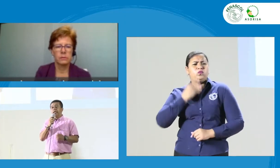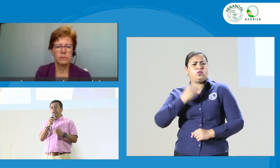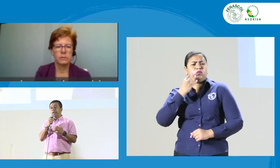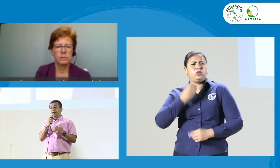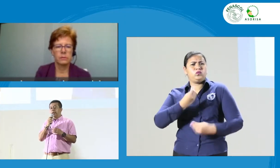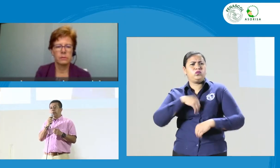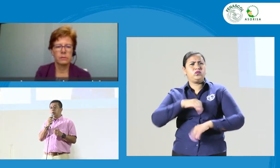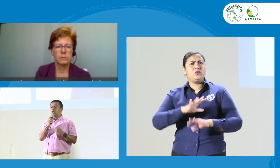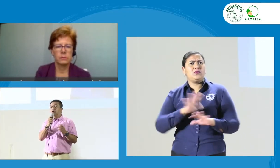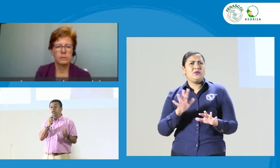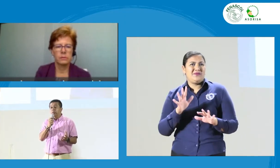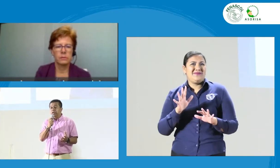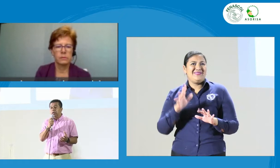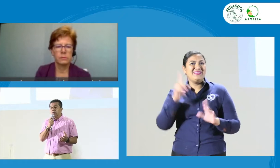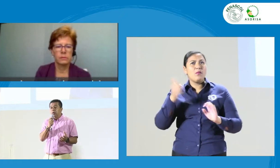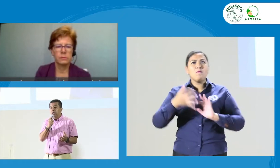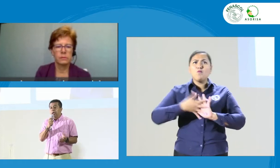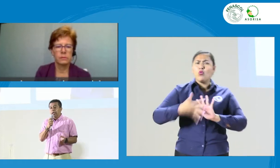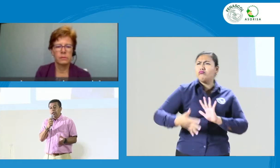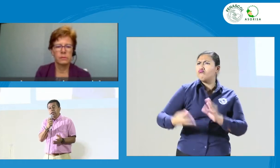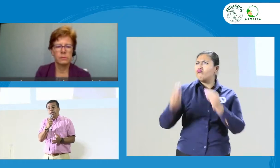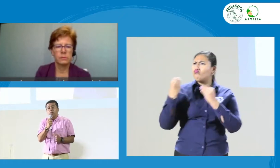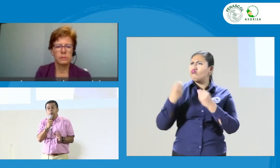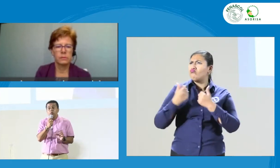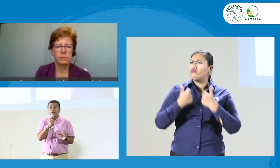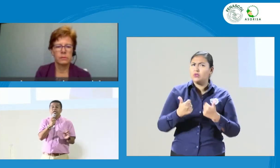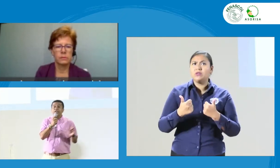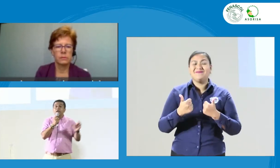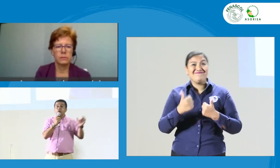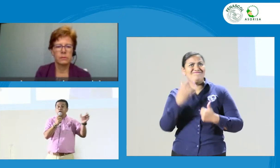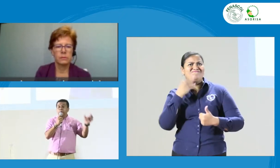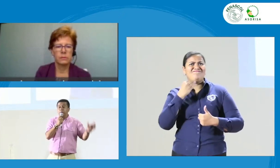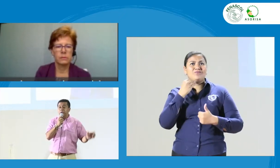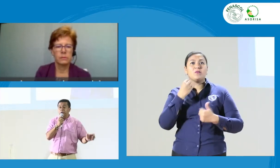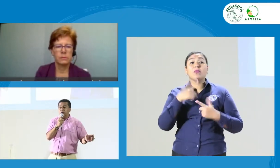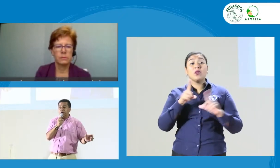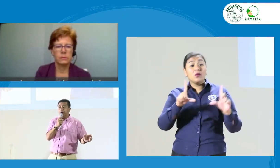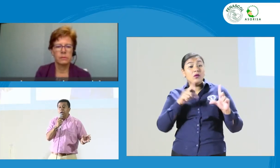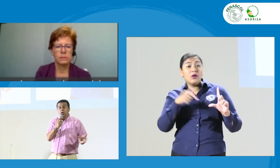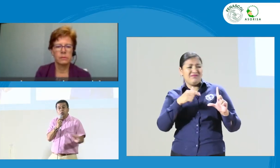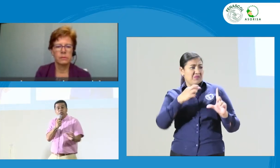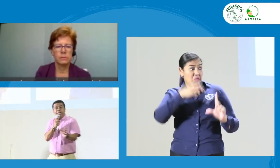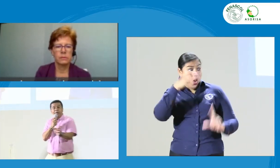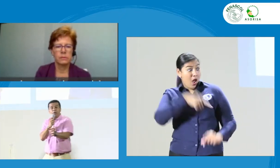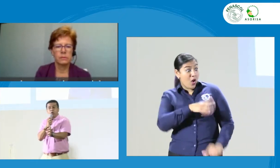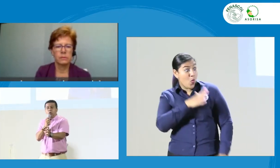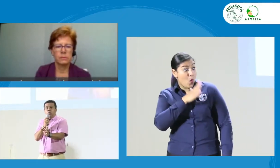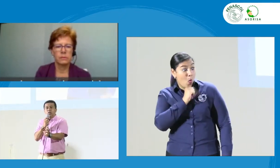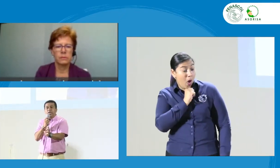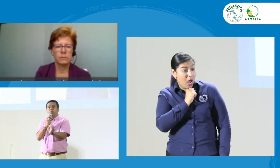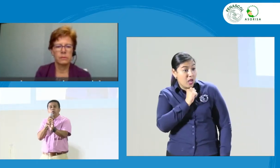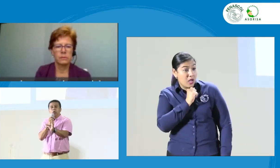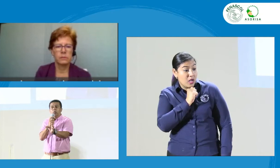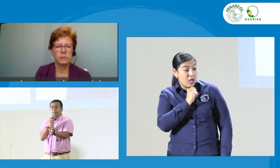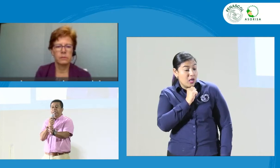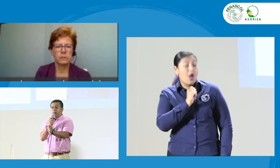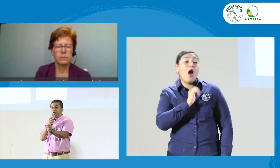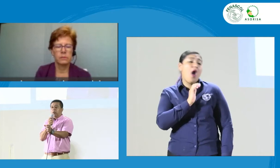experticia en el modelo lingüístico, me gusta que como no tiene el cartón de profesional, no se ha